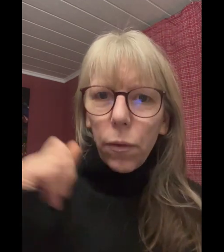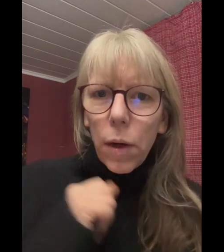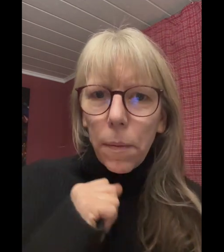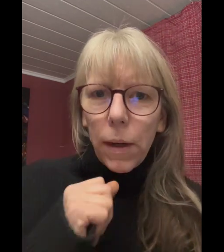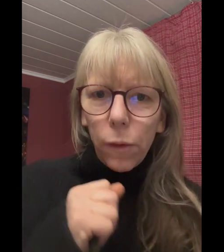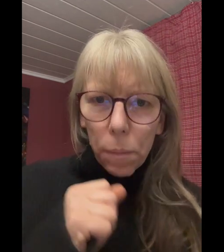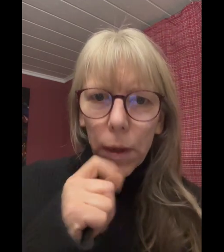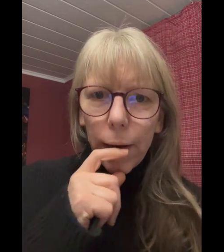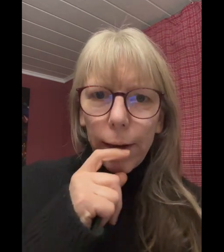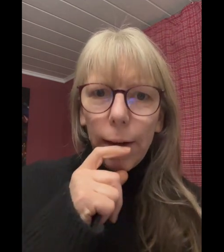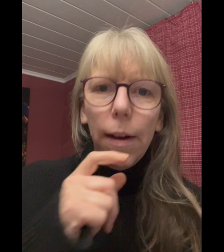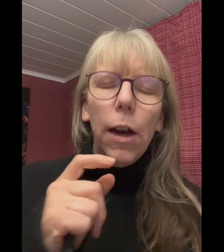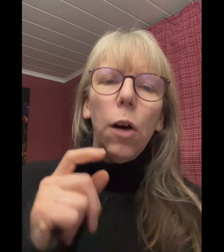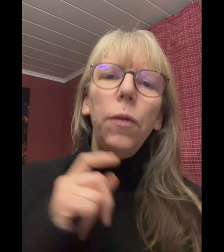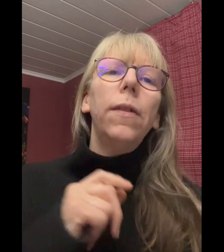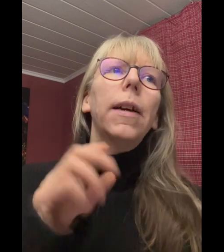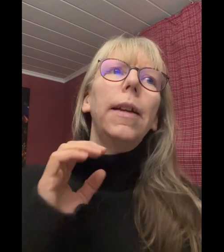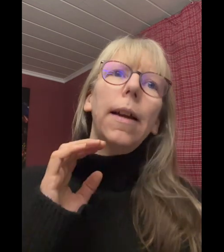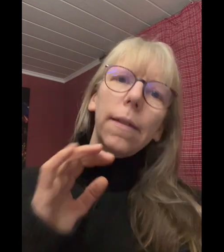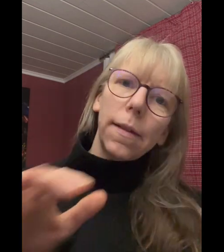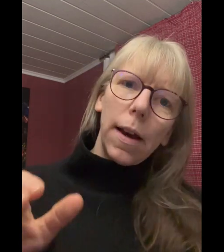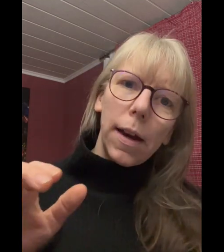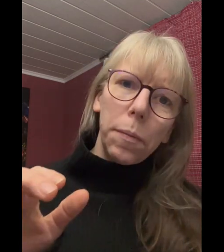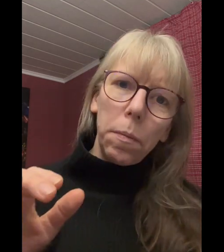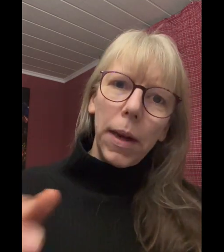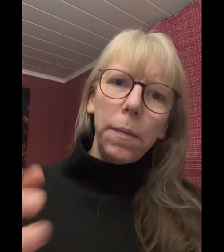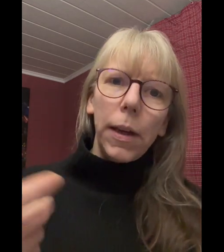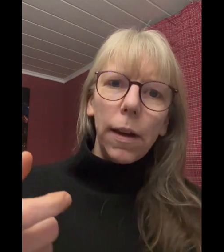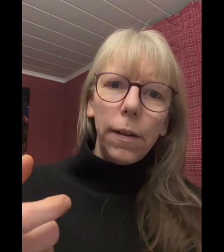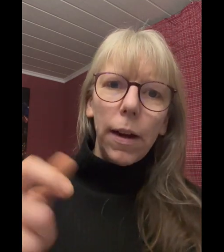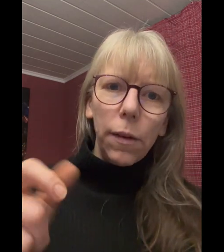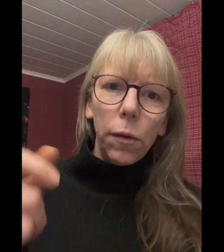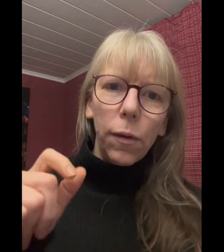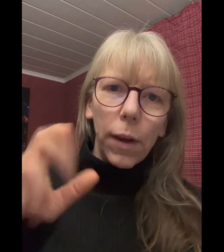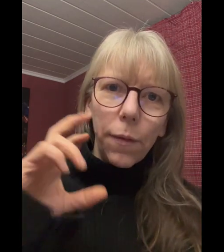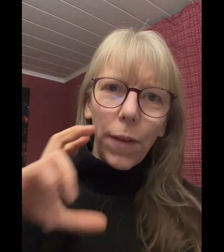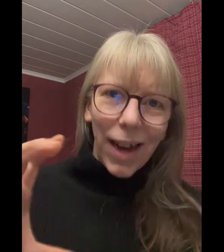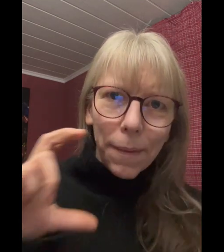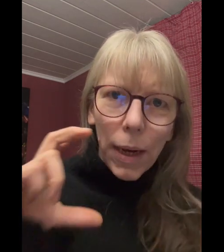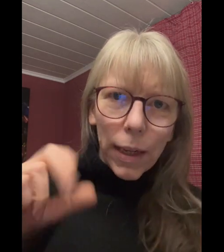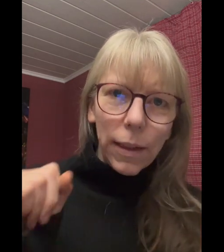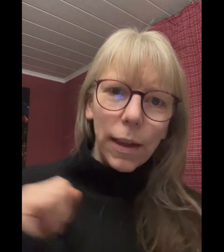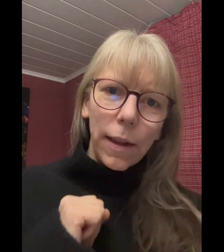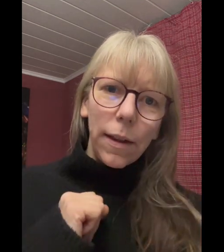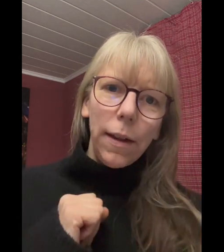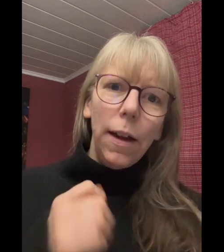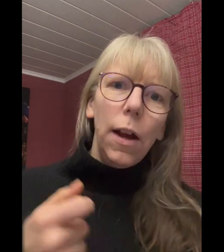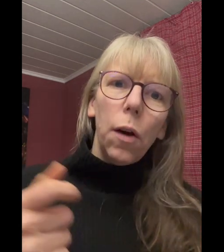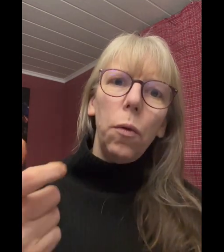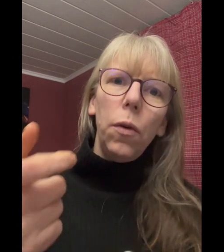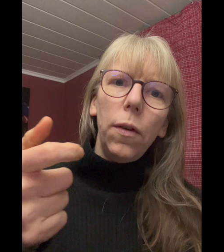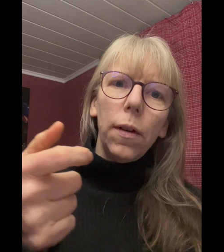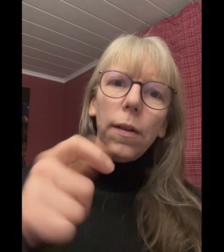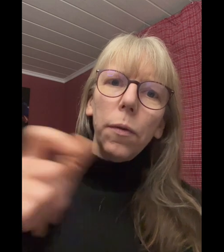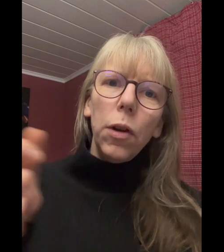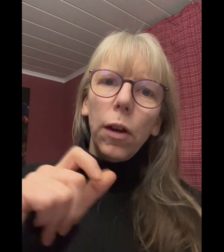wunderbar die Suppe rein. und sie sagte, ja, das ist gar kein Problem, die kann sie dann sozusagen warm halten ja da drin und zwischen den